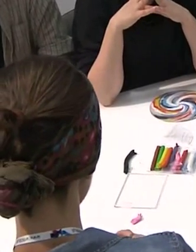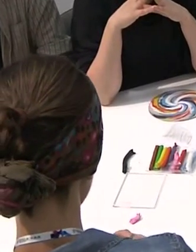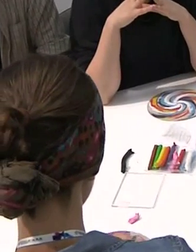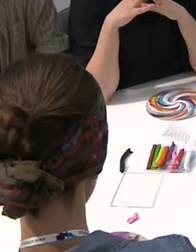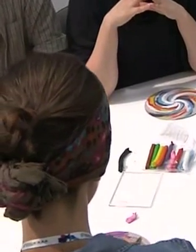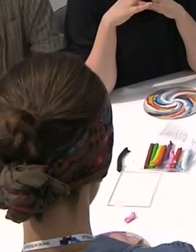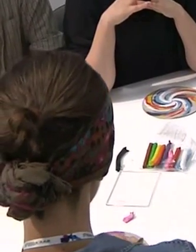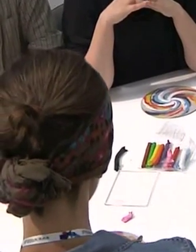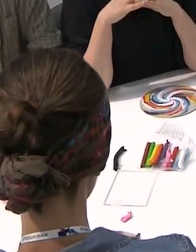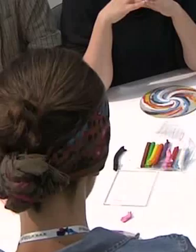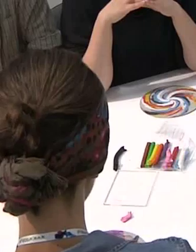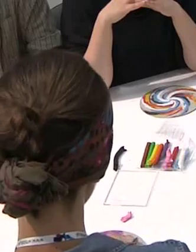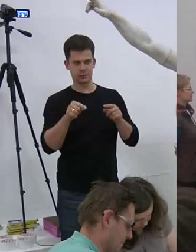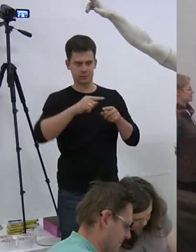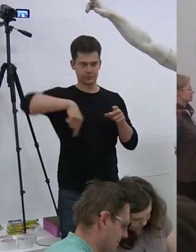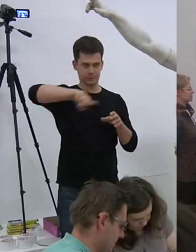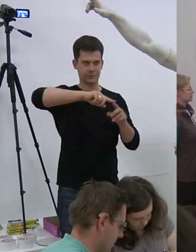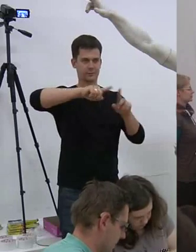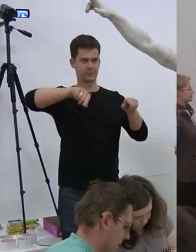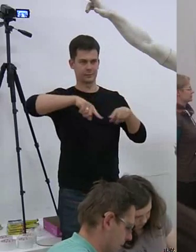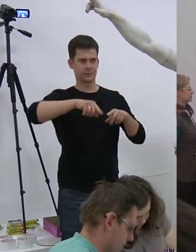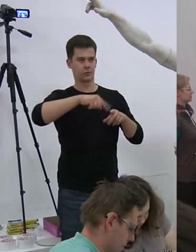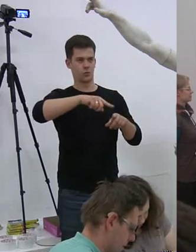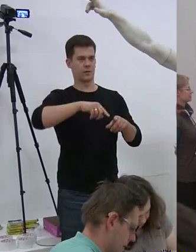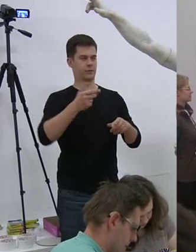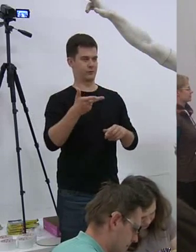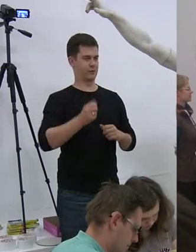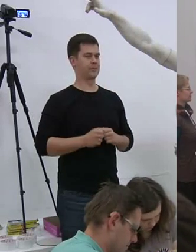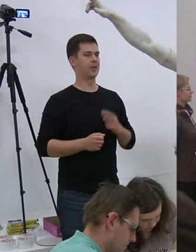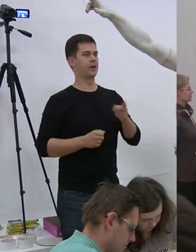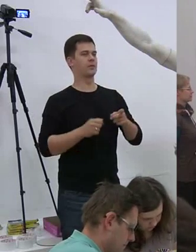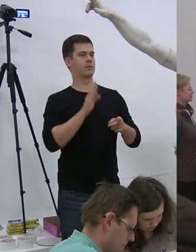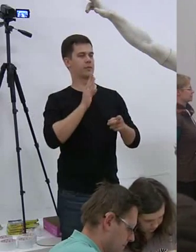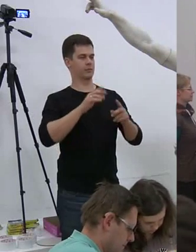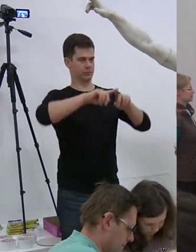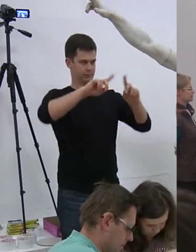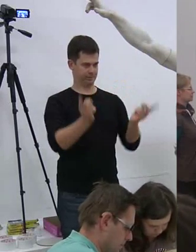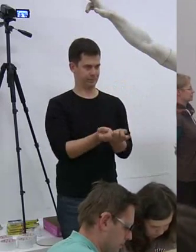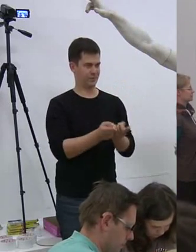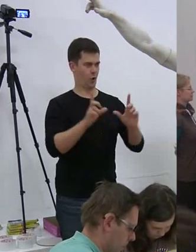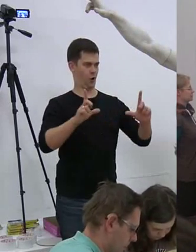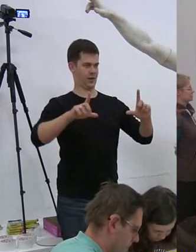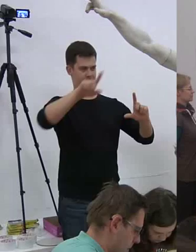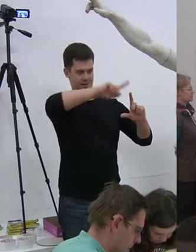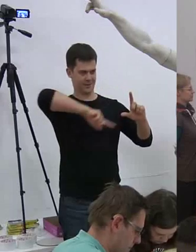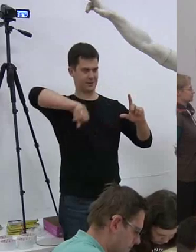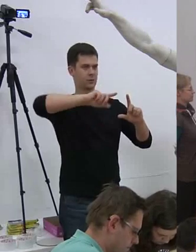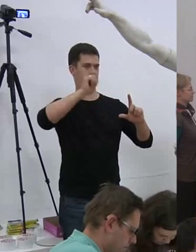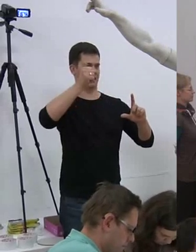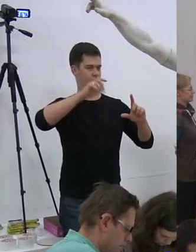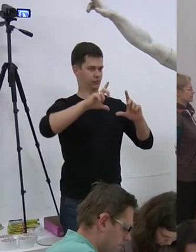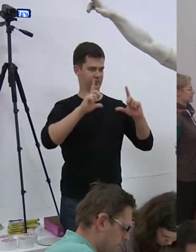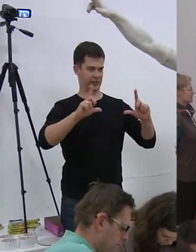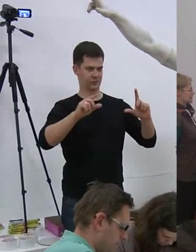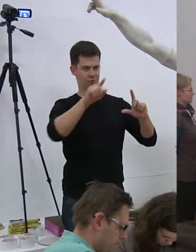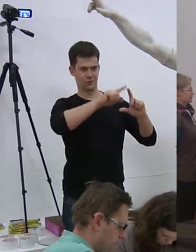pomarańczowy. I one tworzą rodzaj, zielony tworzy rodzaj okręgu i on jest pierwszy jakby